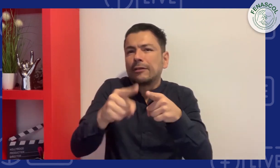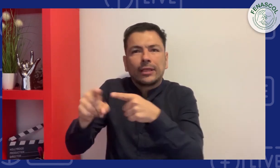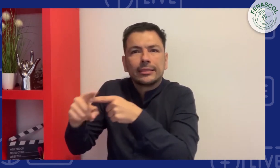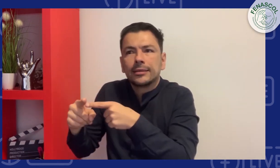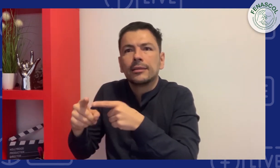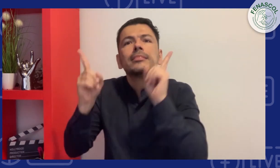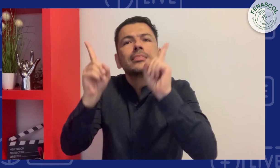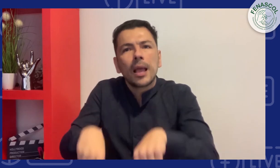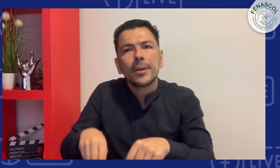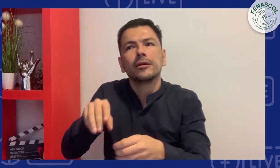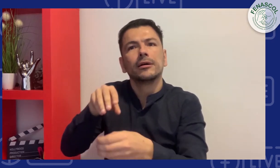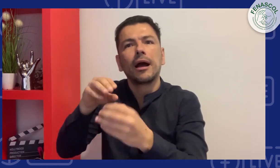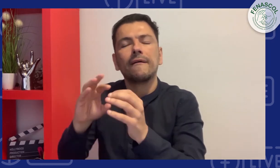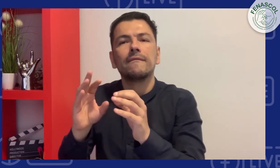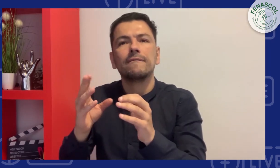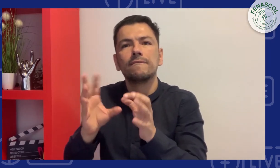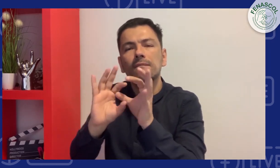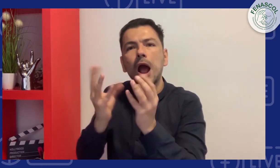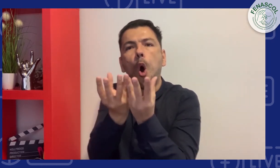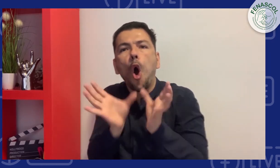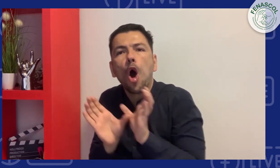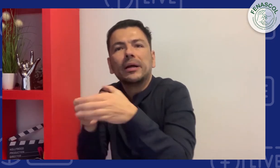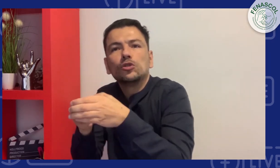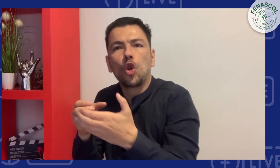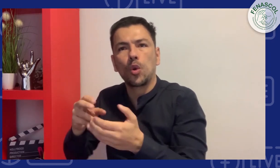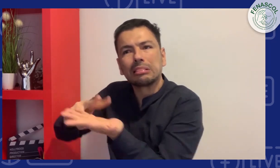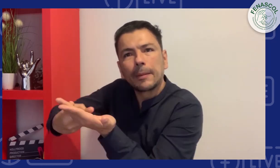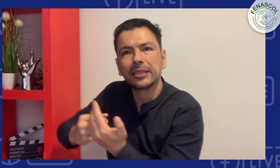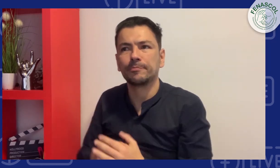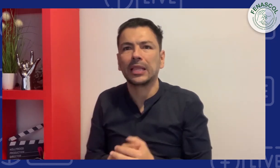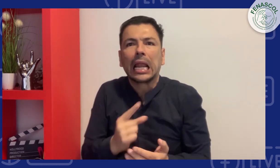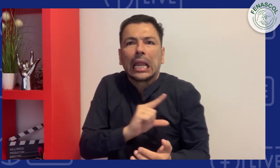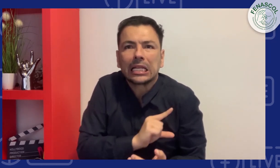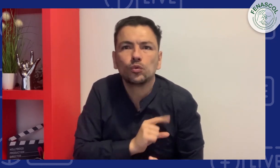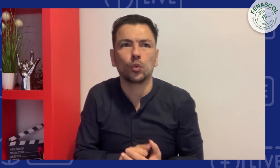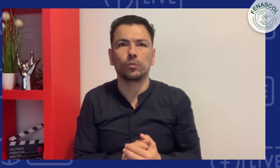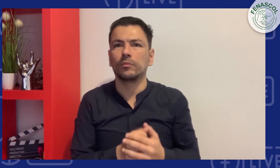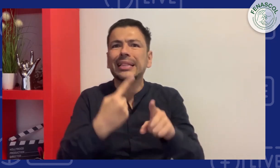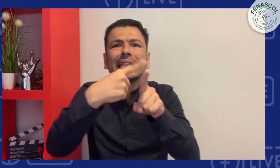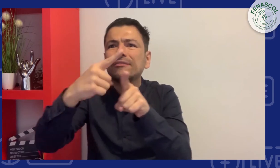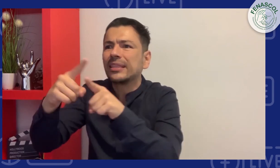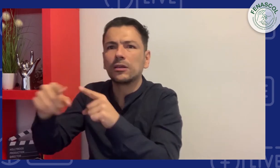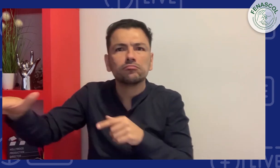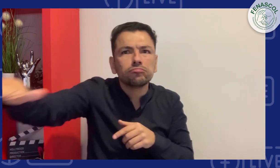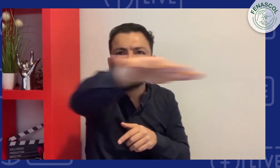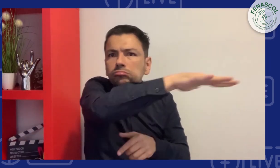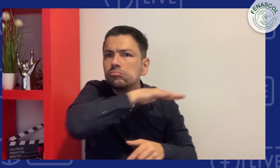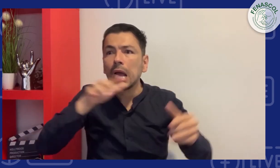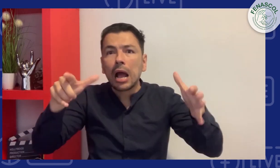en los cuales se presta estos servicios o desde la Comisión de Intérpretes, desde el INSOR, desde todas estas instancias para